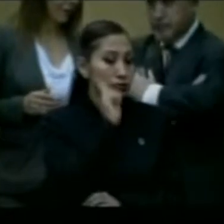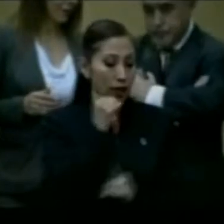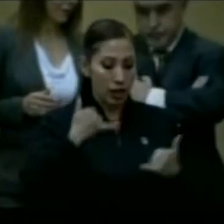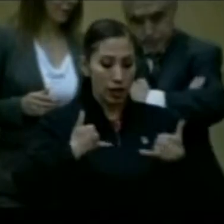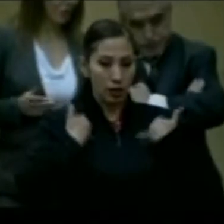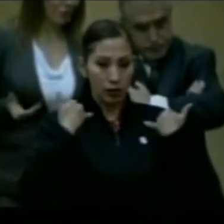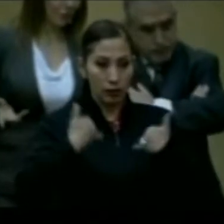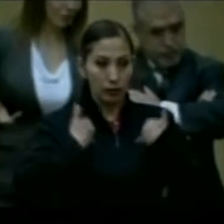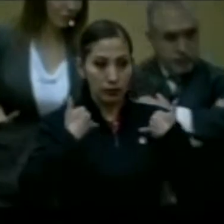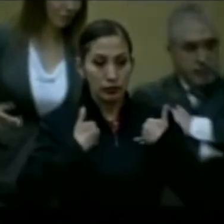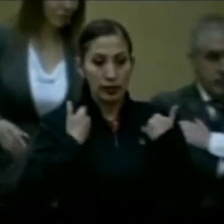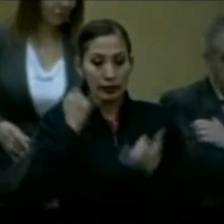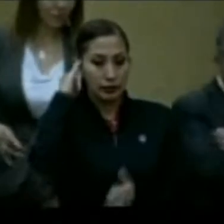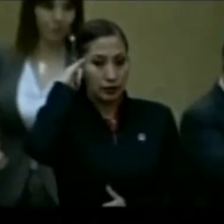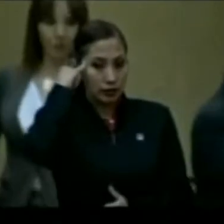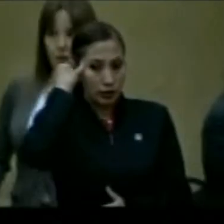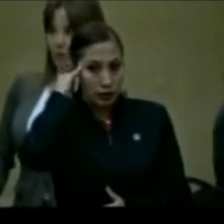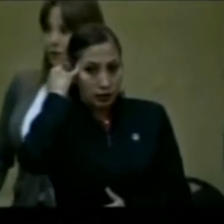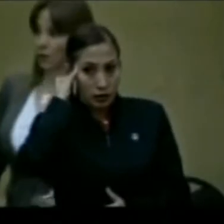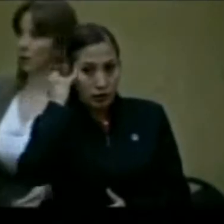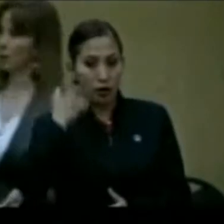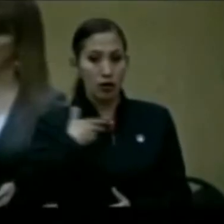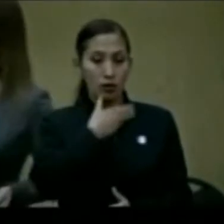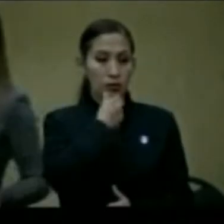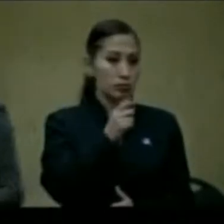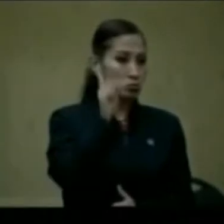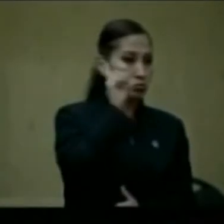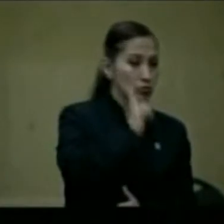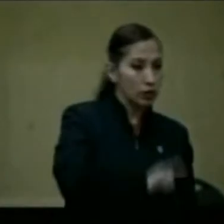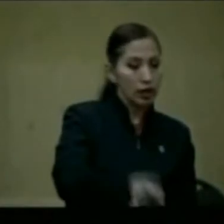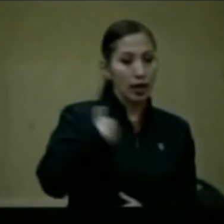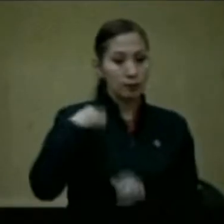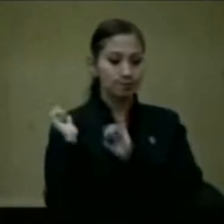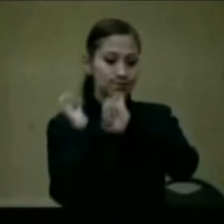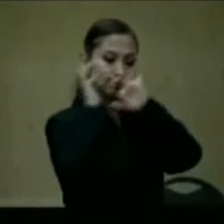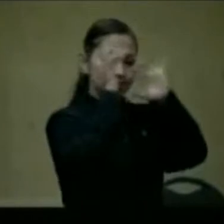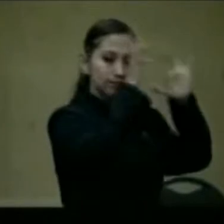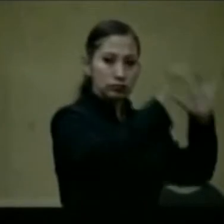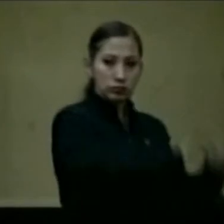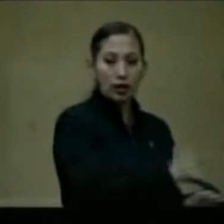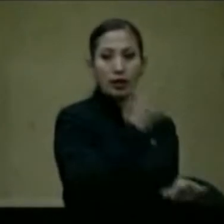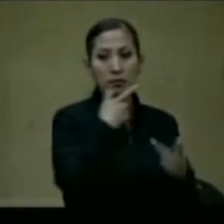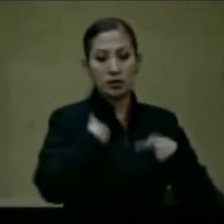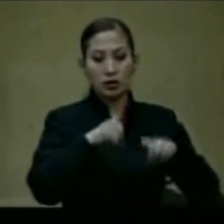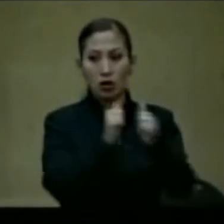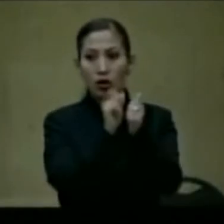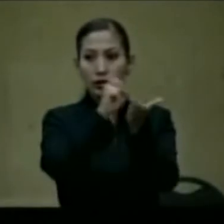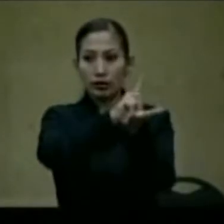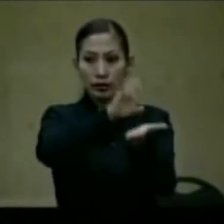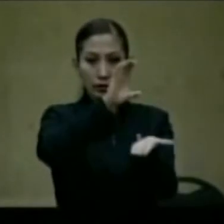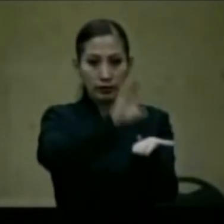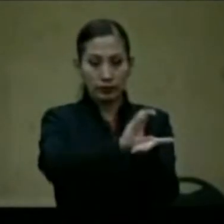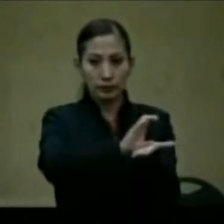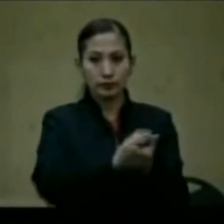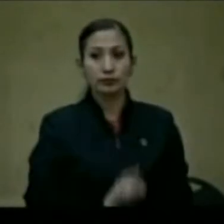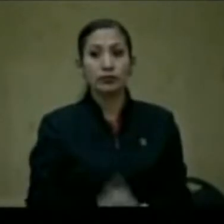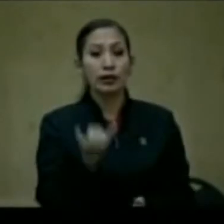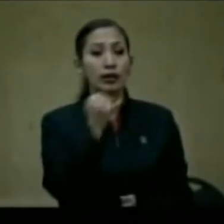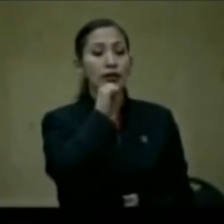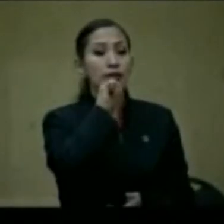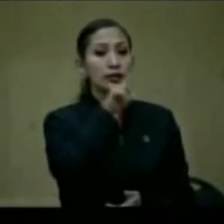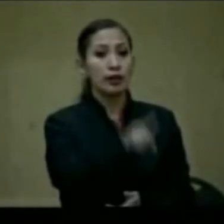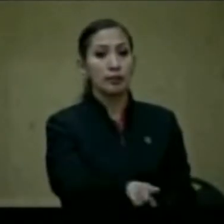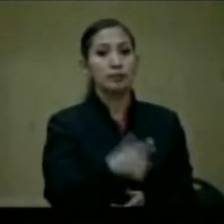adolescentes, indígenas, género, migrantes y personas con discapacidad. Además,